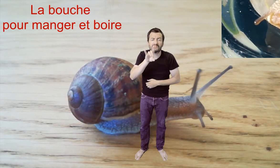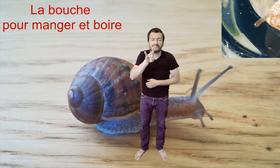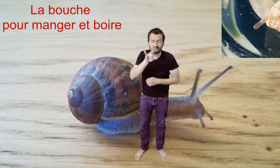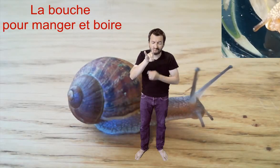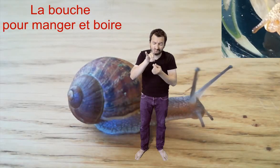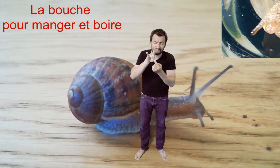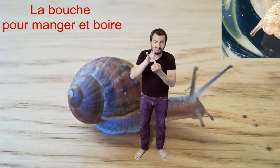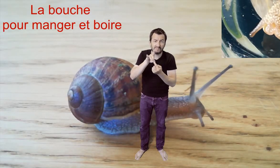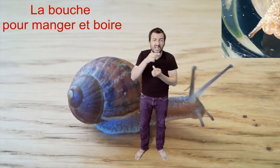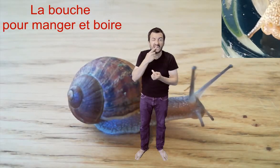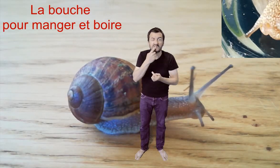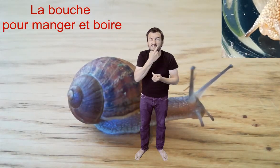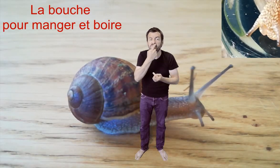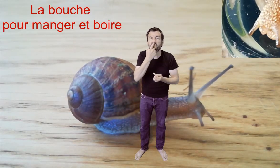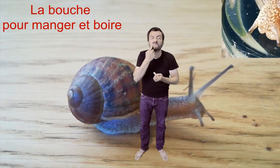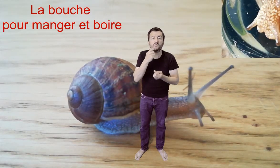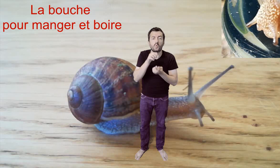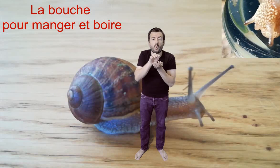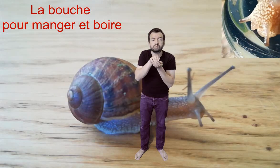bouche pour manger et pour boire.